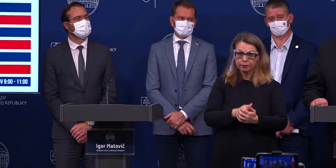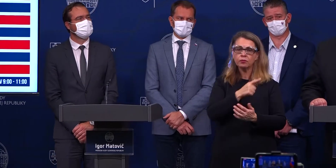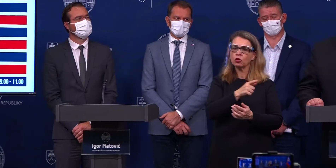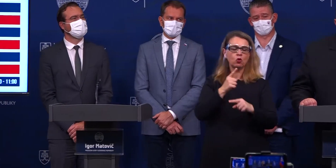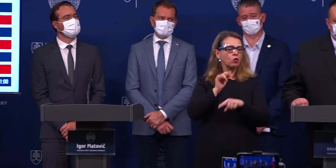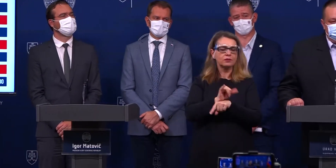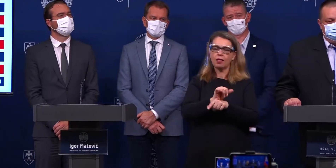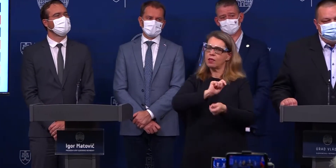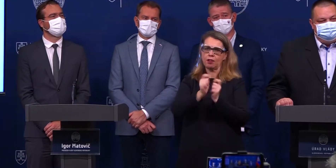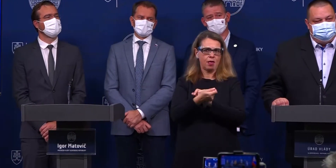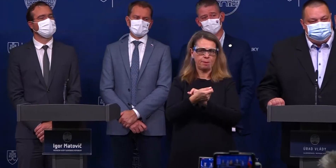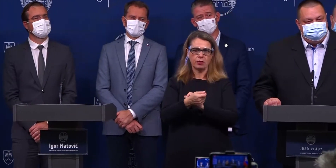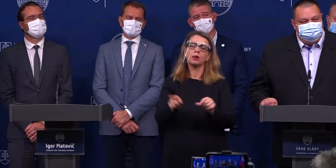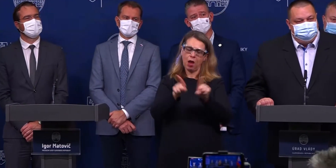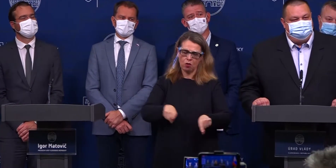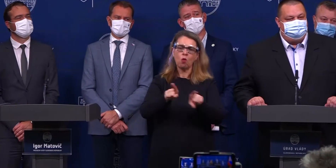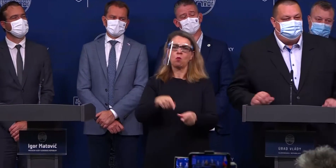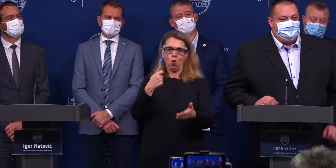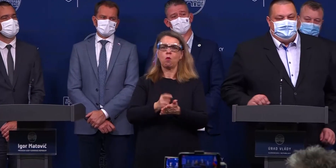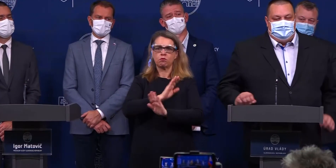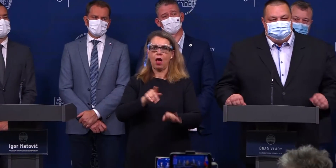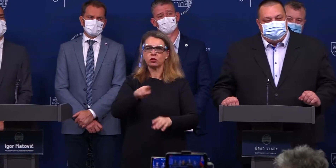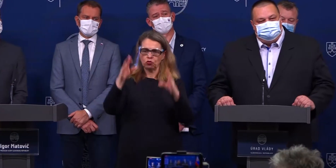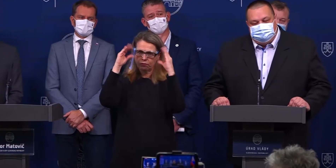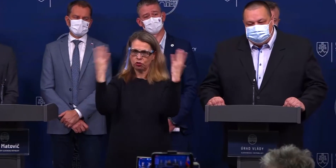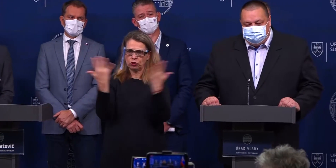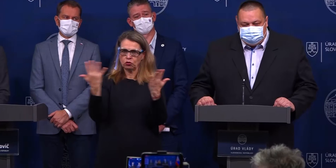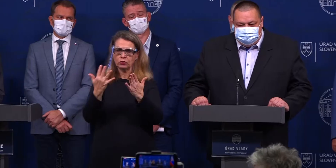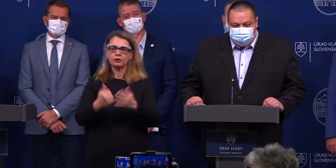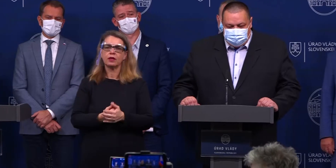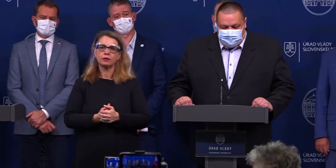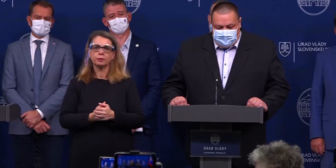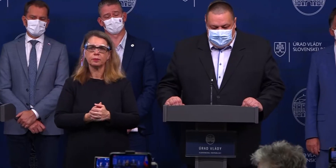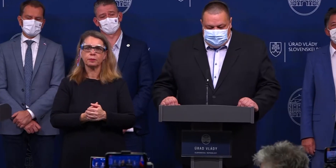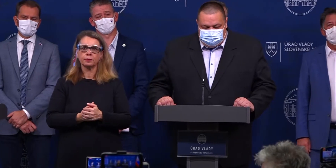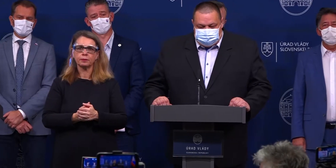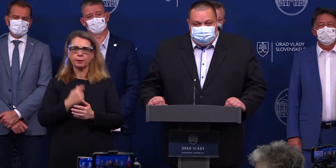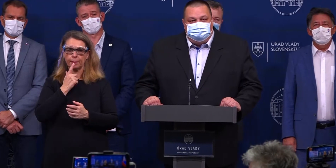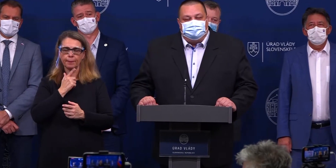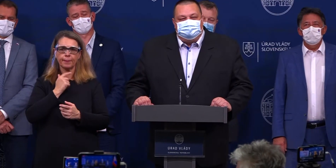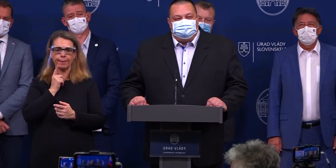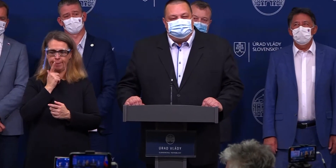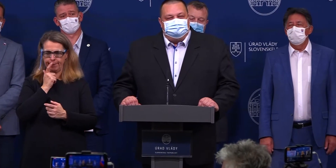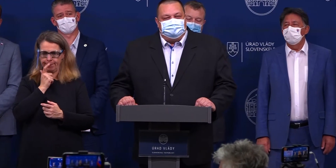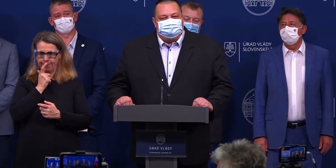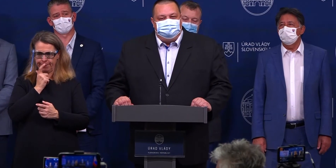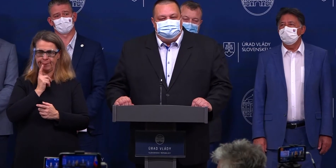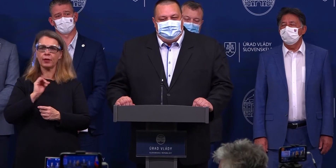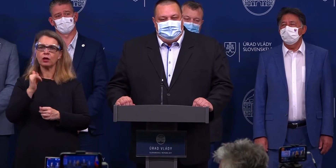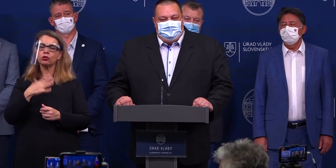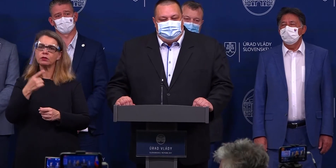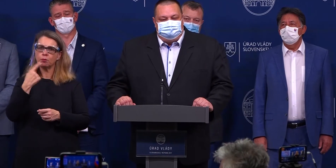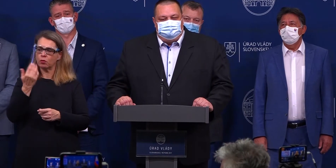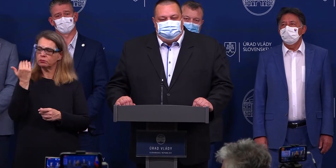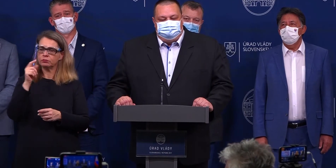zatiaľ nemeníme. Zostávajú tak, ako boli v platnosti. A ešte do vôjte chcel by som dodať tej predchádzajúcej otázke.